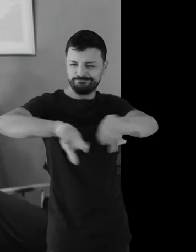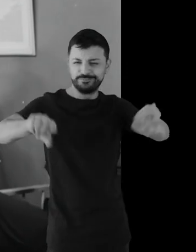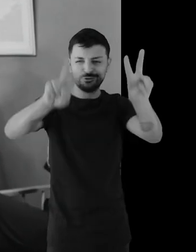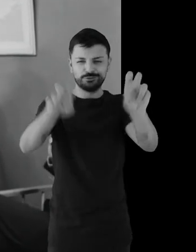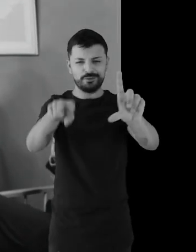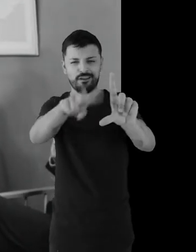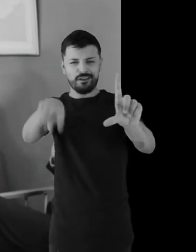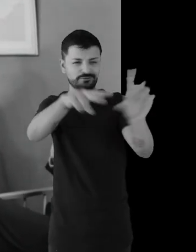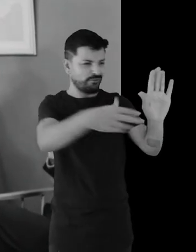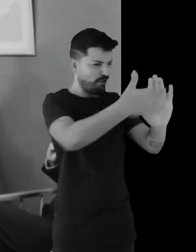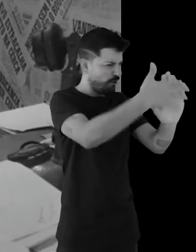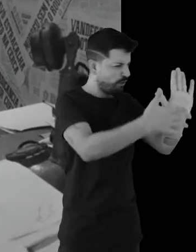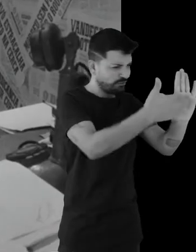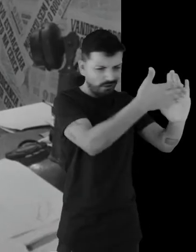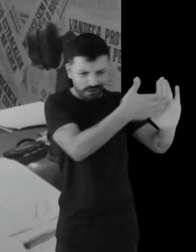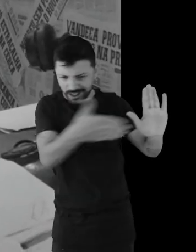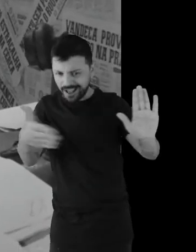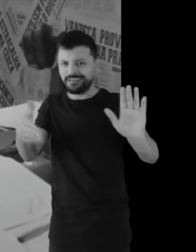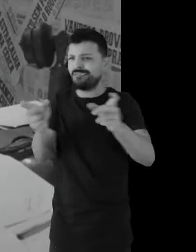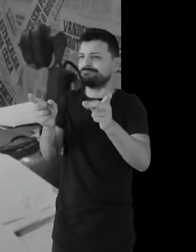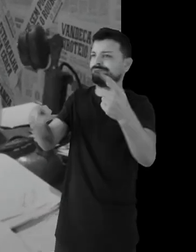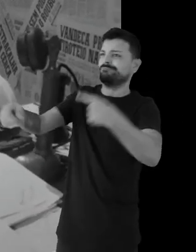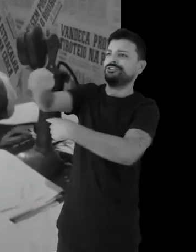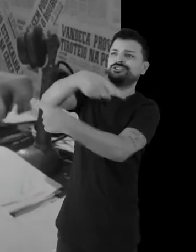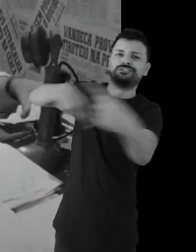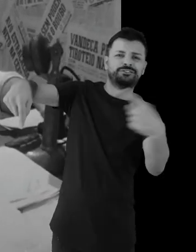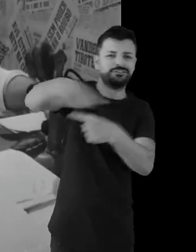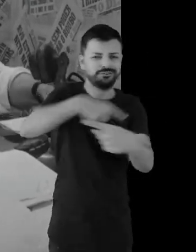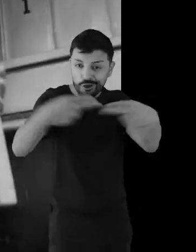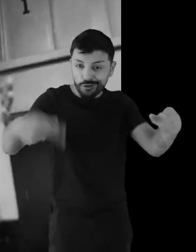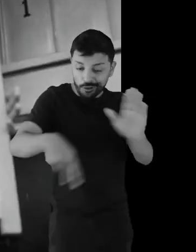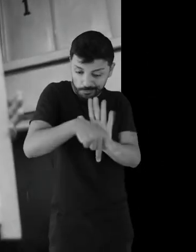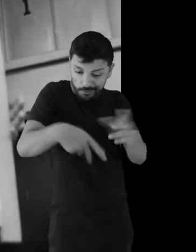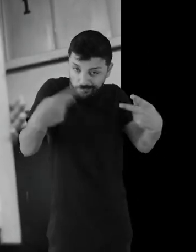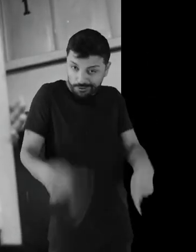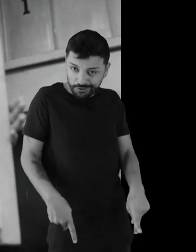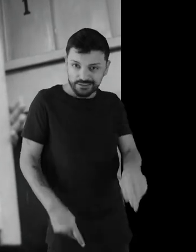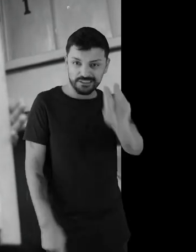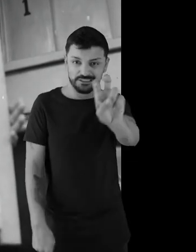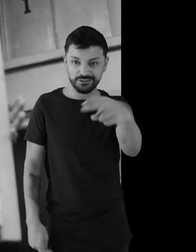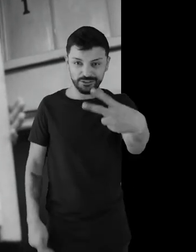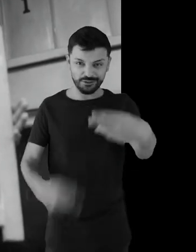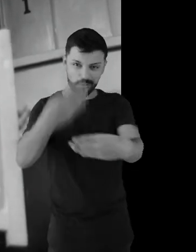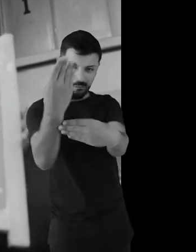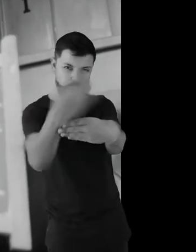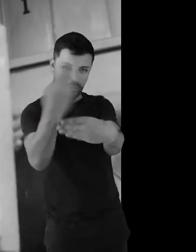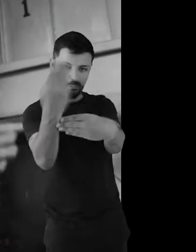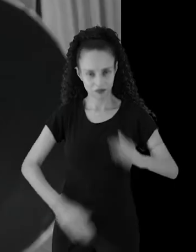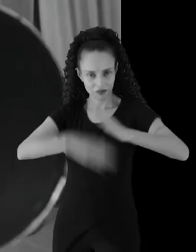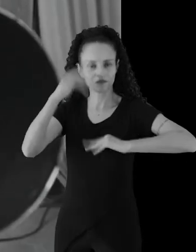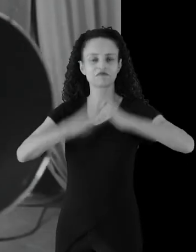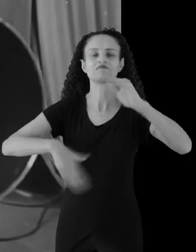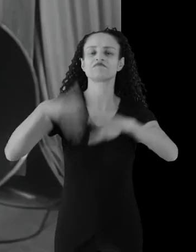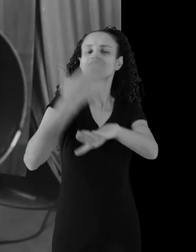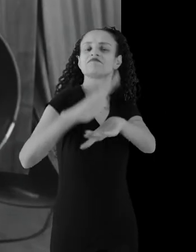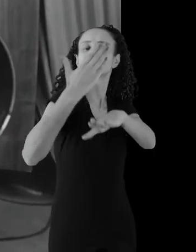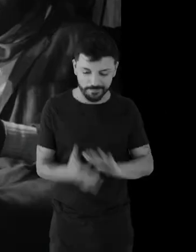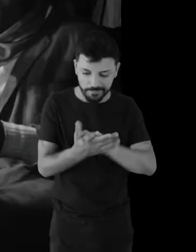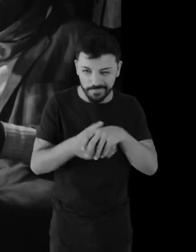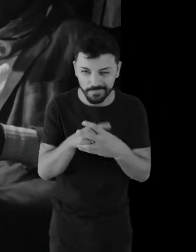sobre audiovisual, do roteiro à distribuição e... Coisas nossas 52 primeiras. Práticas! Bom